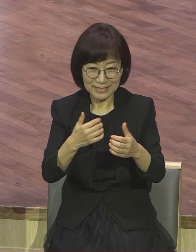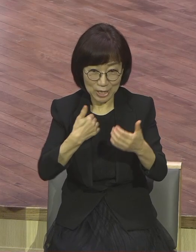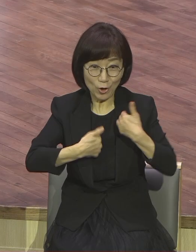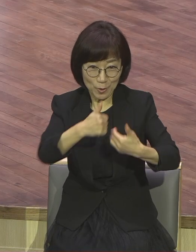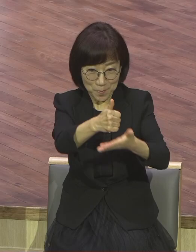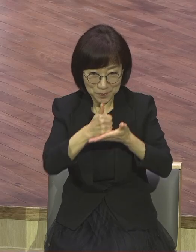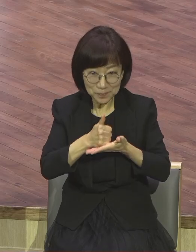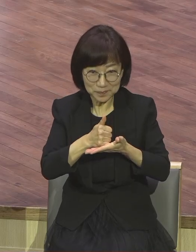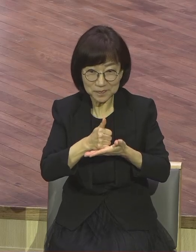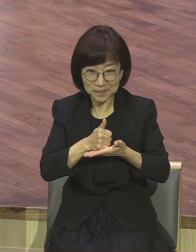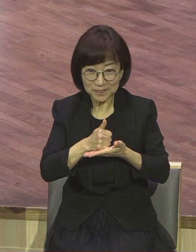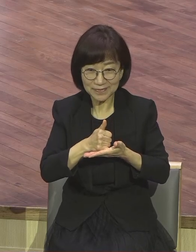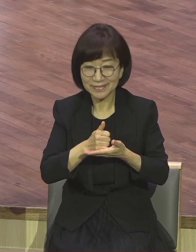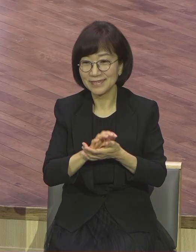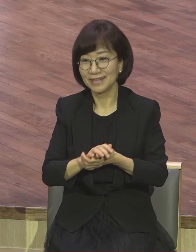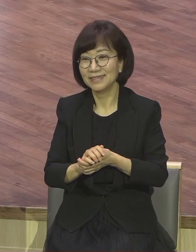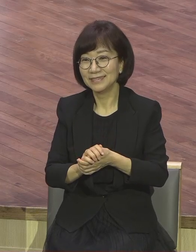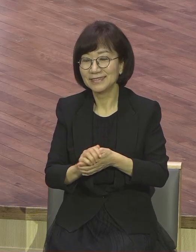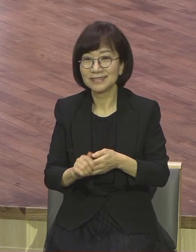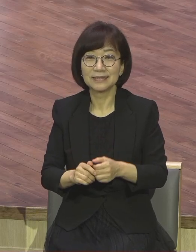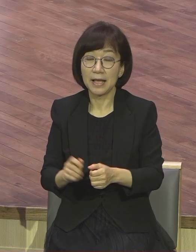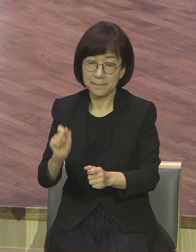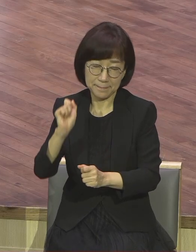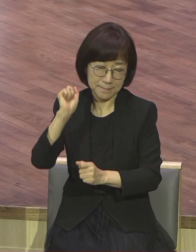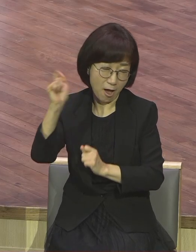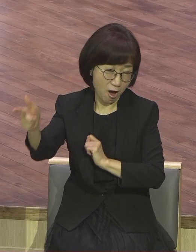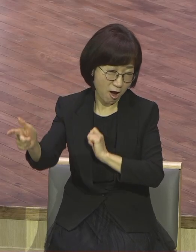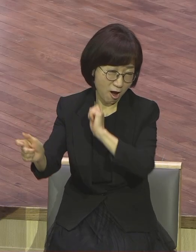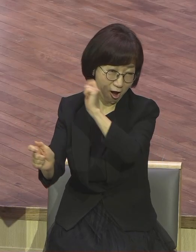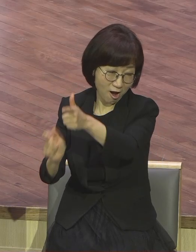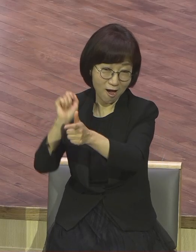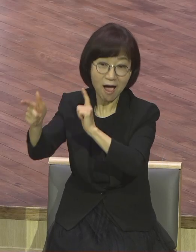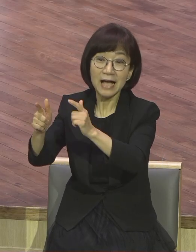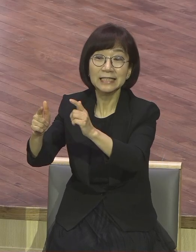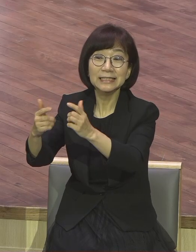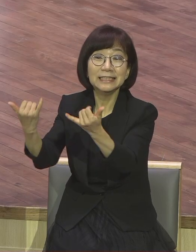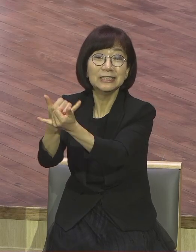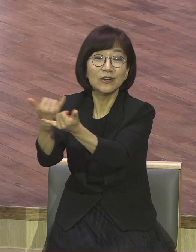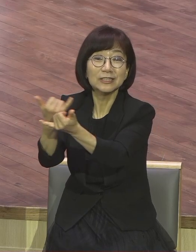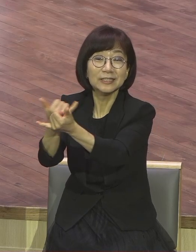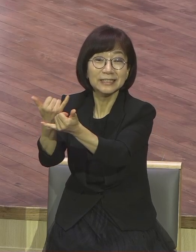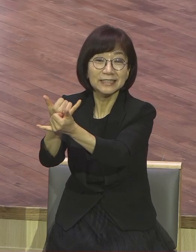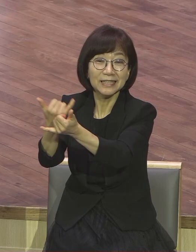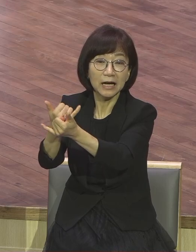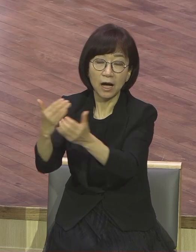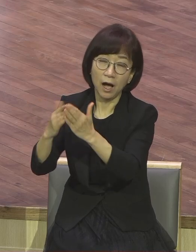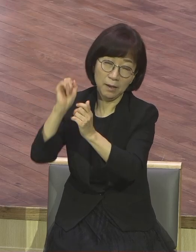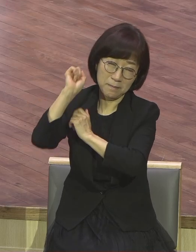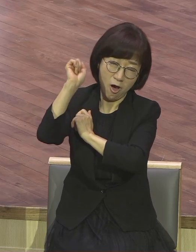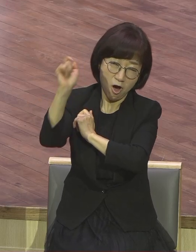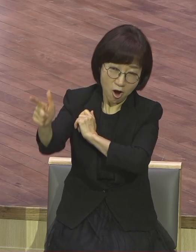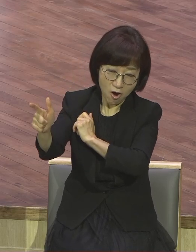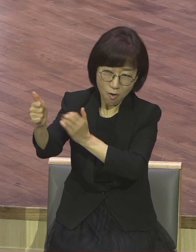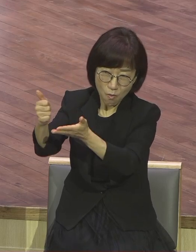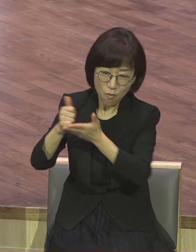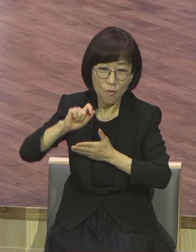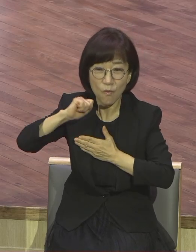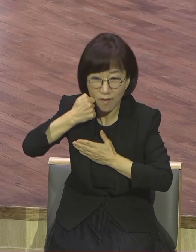멀리 떨어지는 친척들. 평소 때 그렇게 가까이 할 수도 없고 너무 머니까 부담스러운 분들. 이렇게